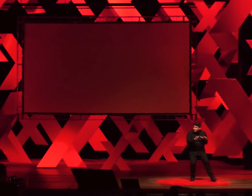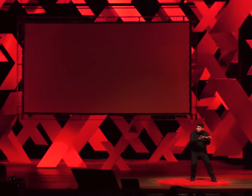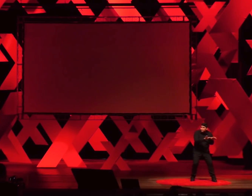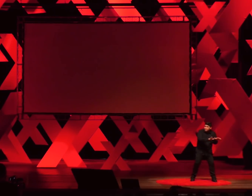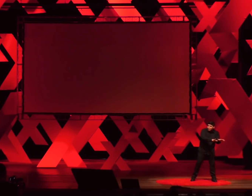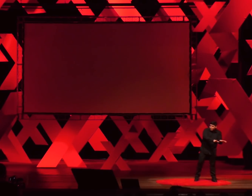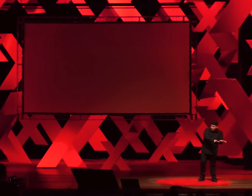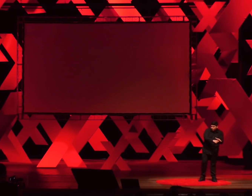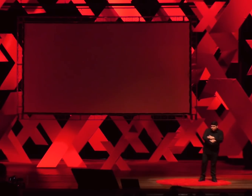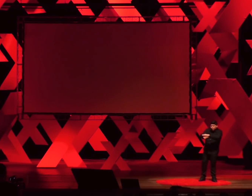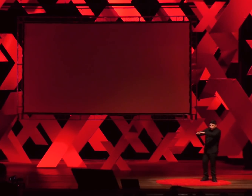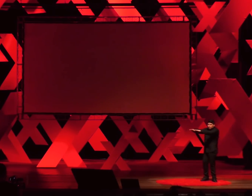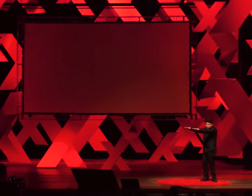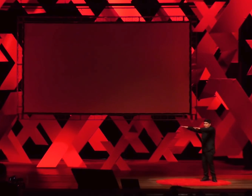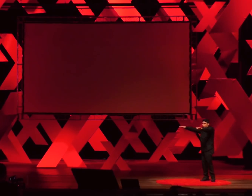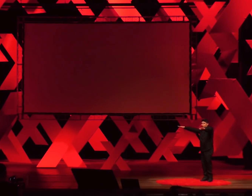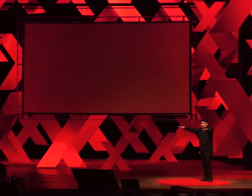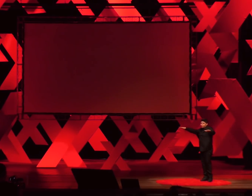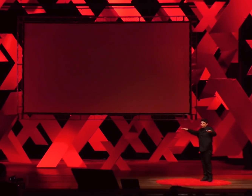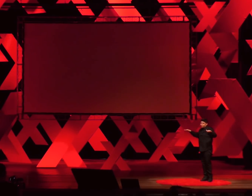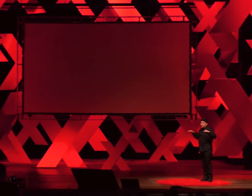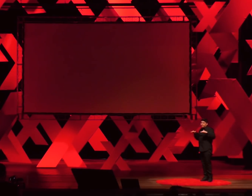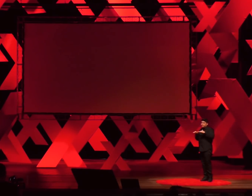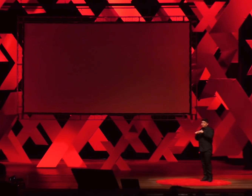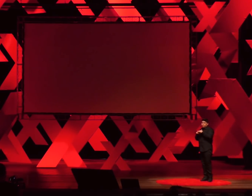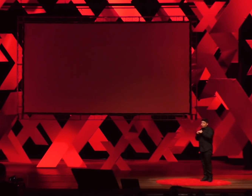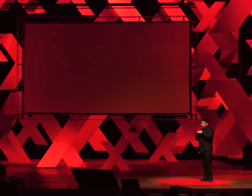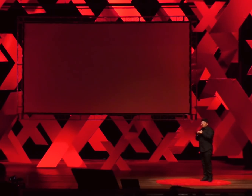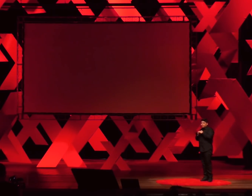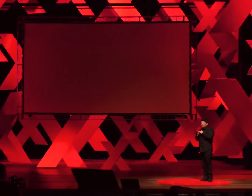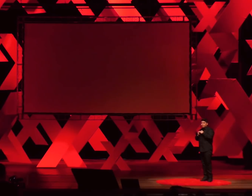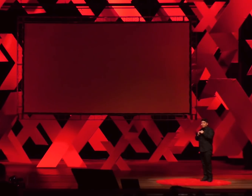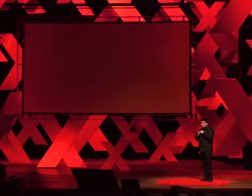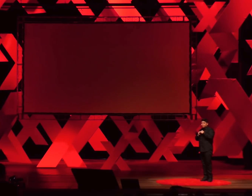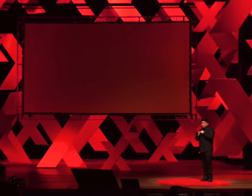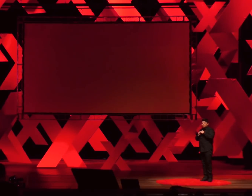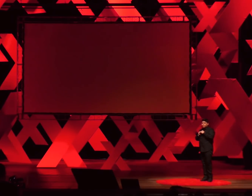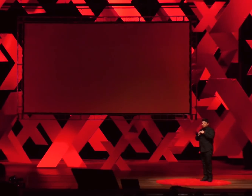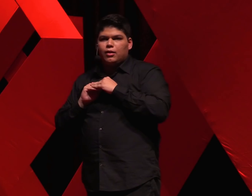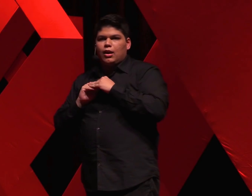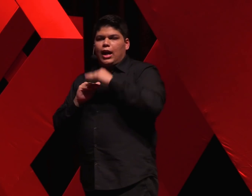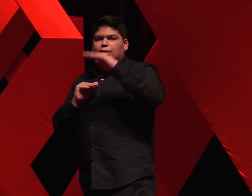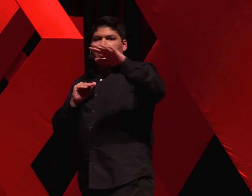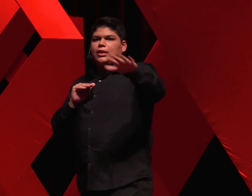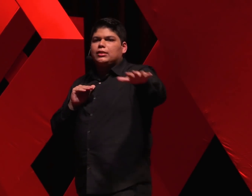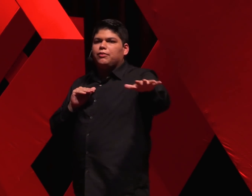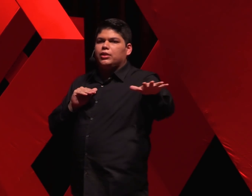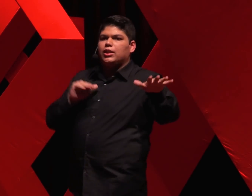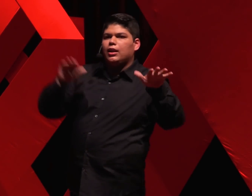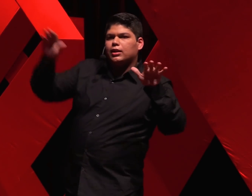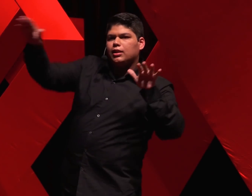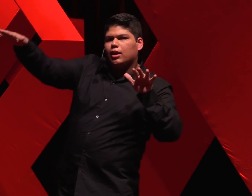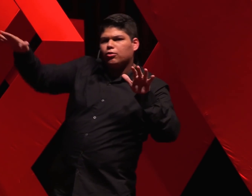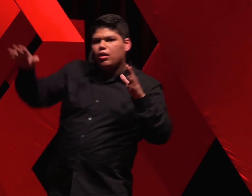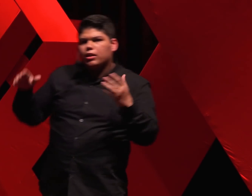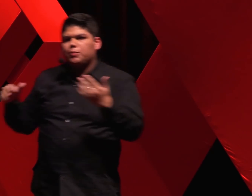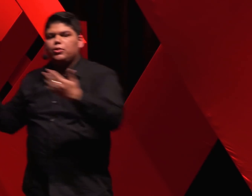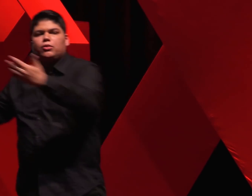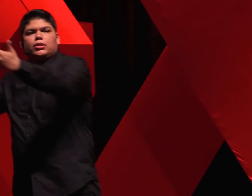religião da minha mãe podia usar os espaços públicos para fazer os encontros e as celebrações. As igrejas evangélicas e católicas podiam